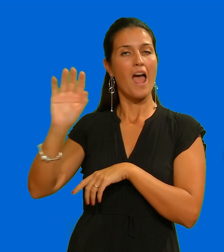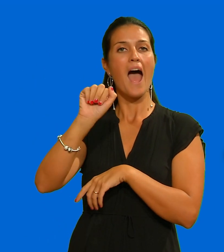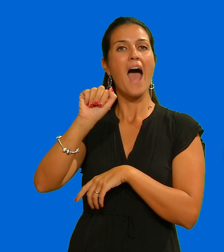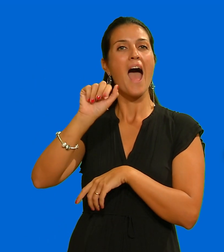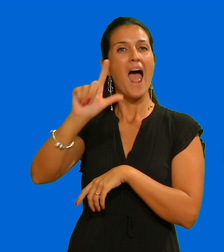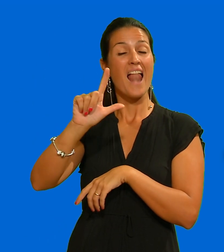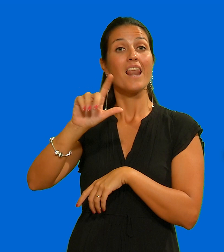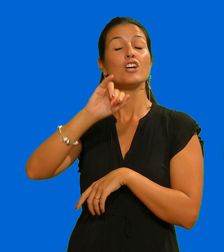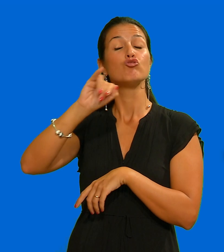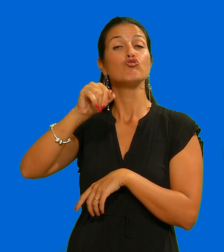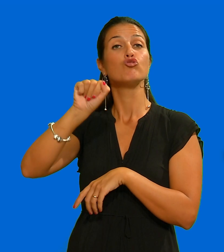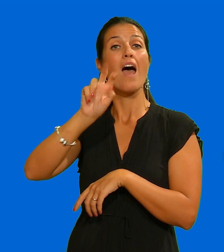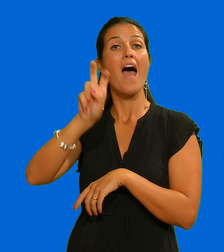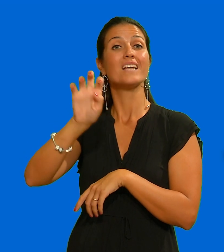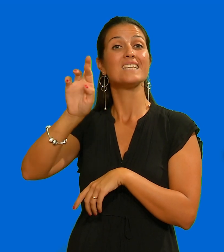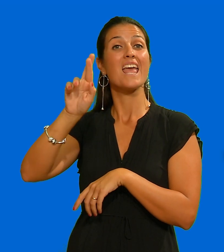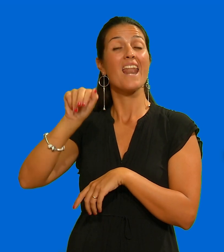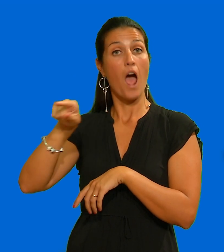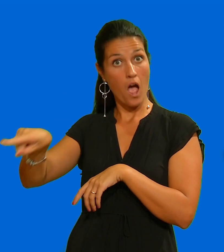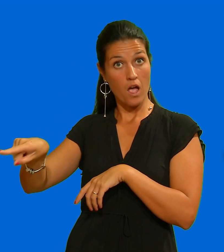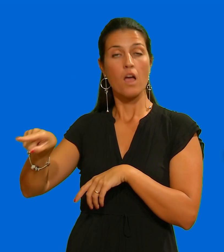sbarcato in Puglia con lo yacht extralusso Catara